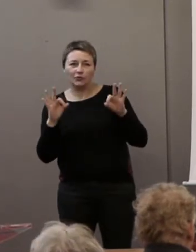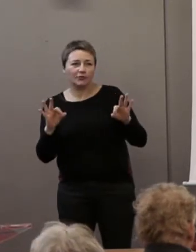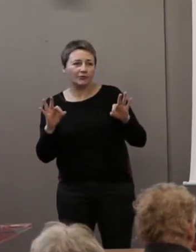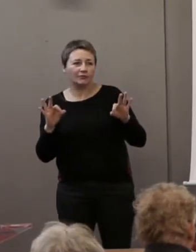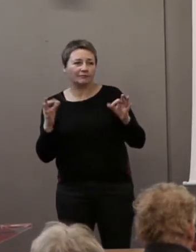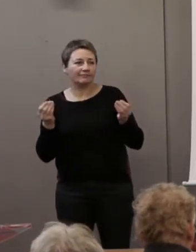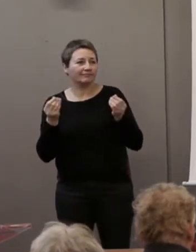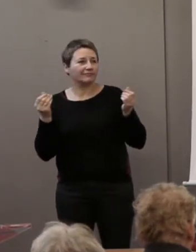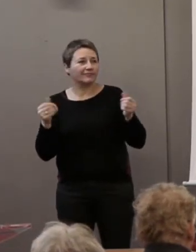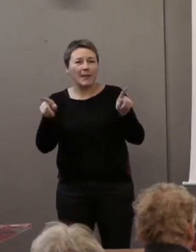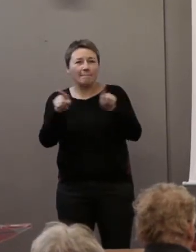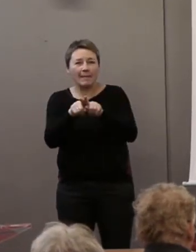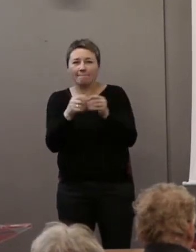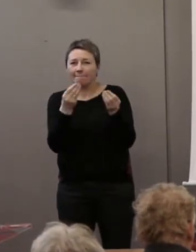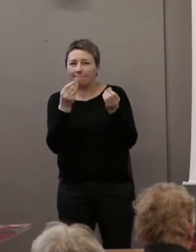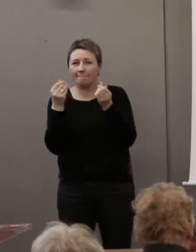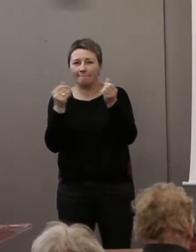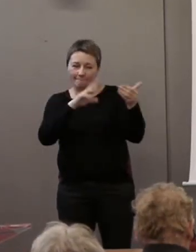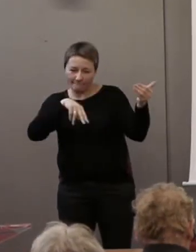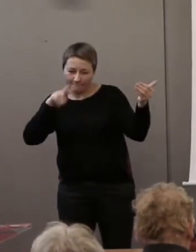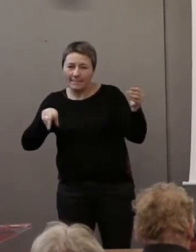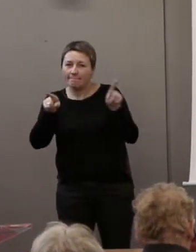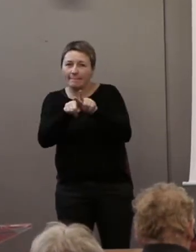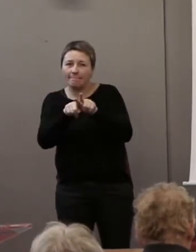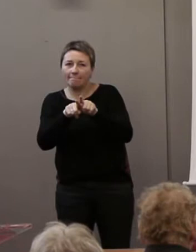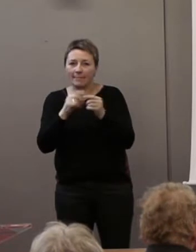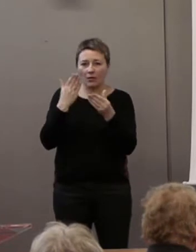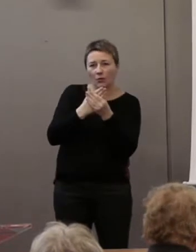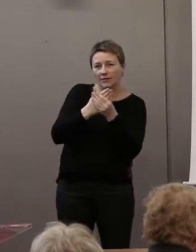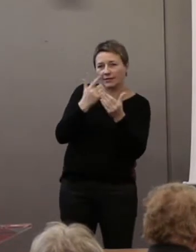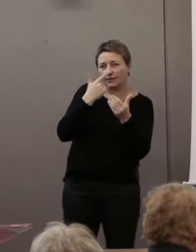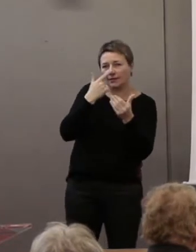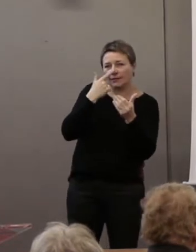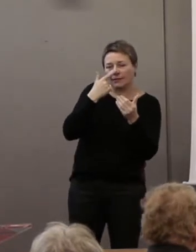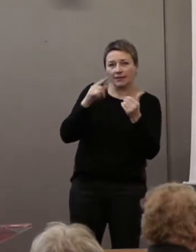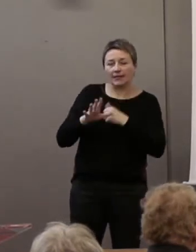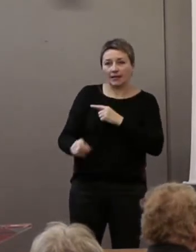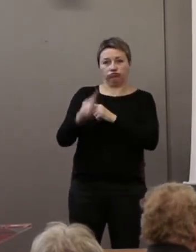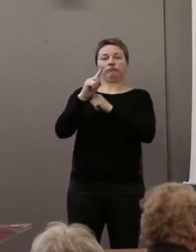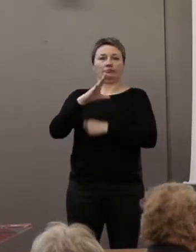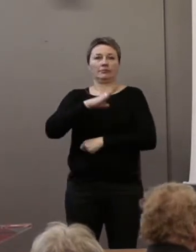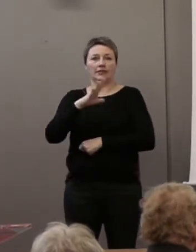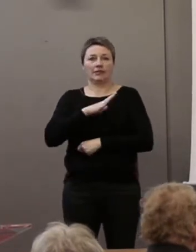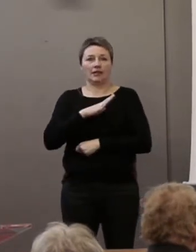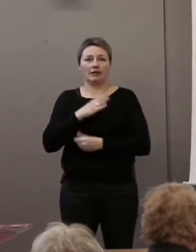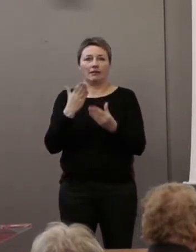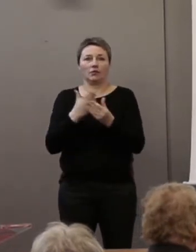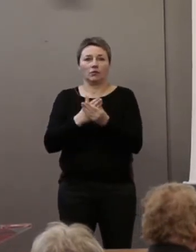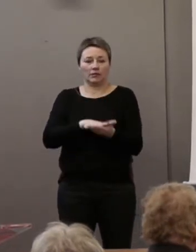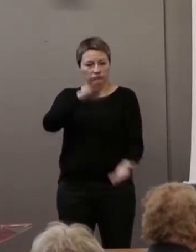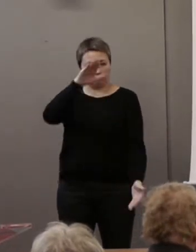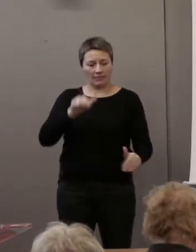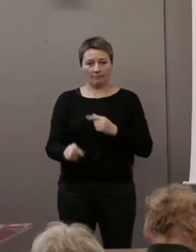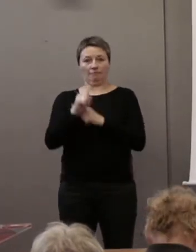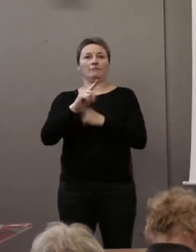les mêmes appréciations sur... Vous avez des dossiers qui ressortent du loup. On a beau dire ce qu'on veut, ça